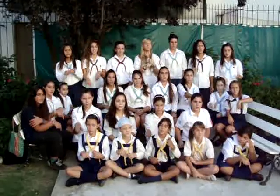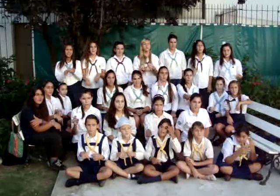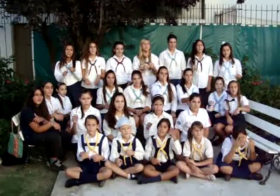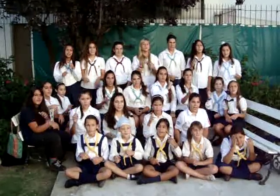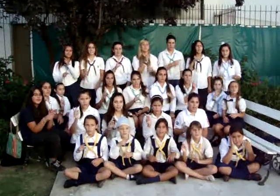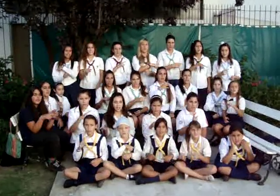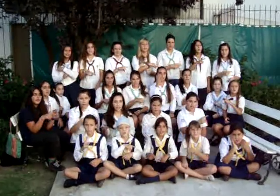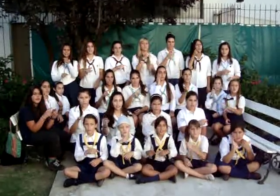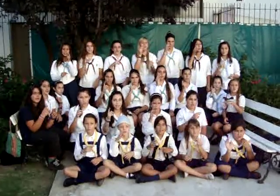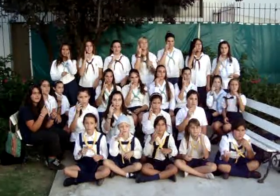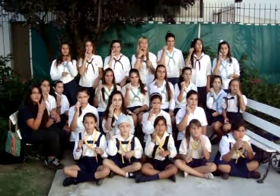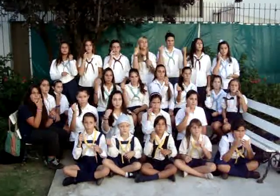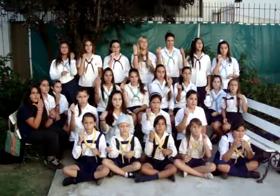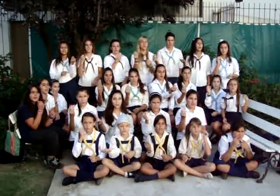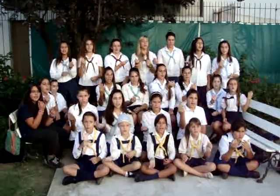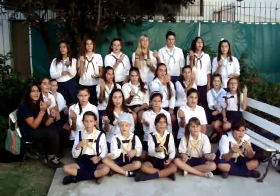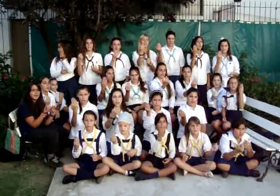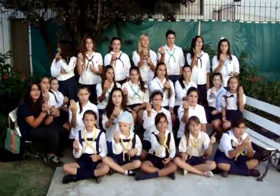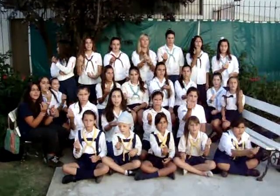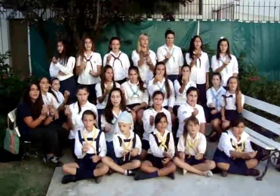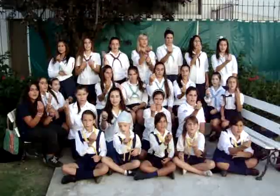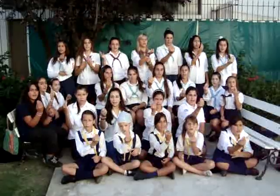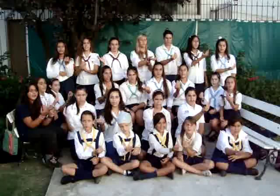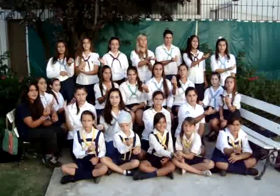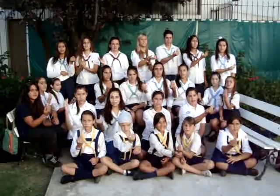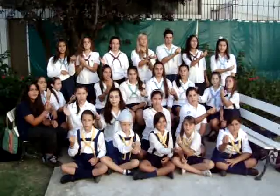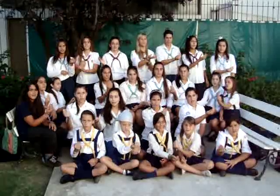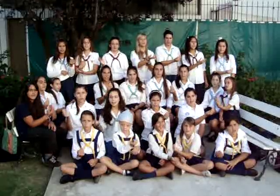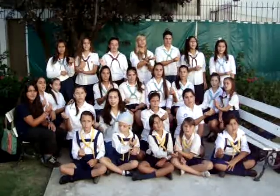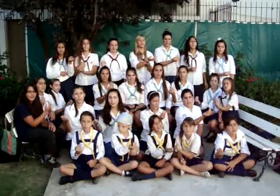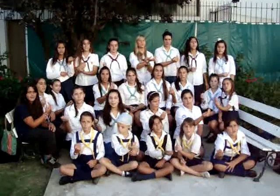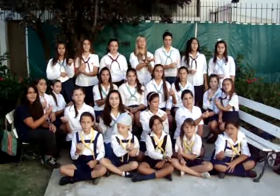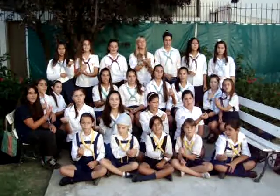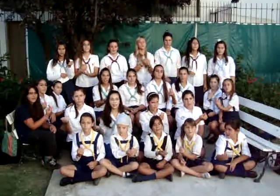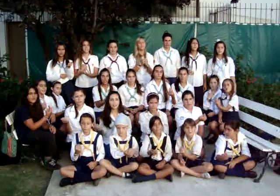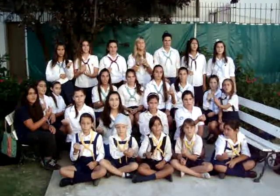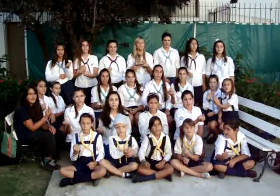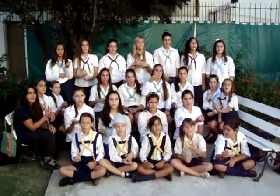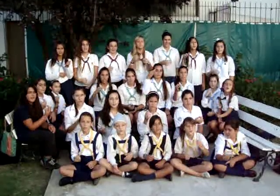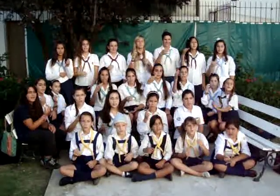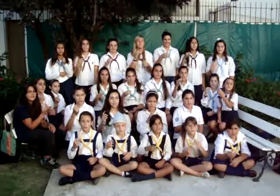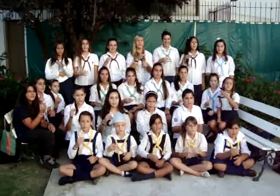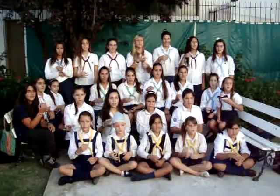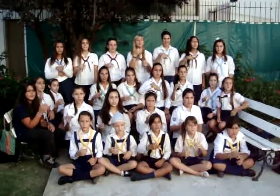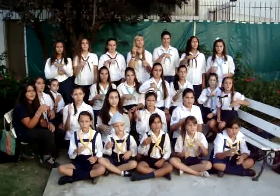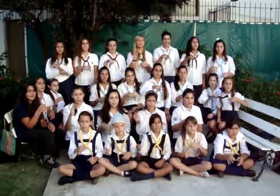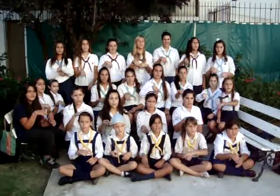Tendrás que demostrarle a la gente, que es cierto que